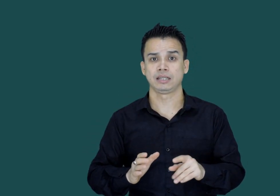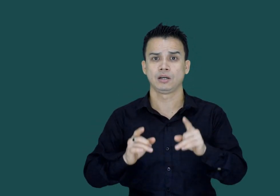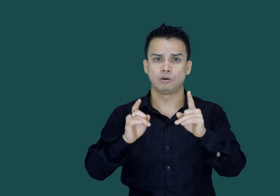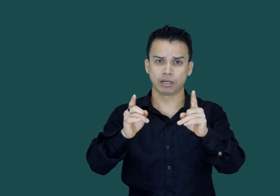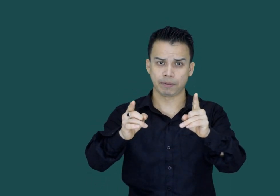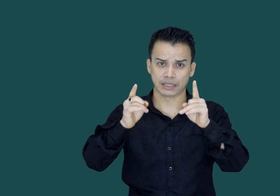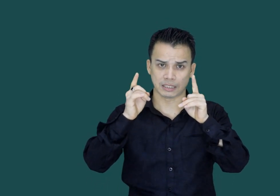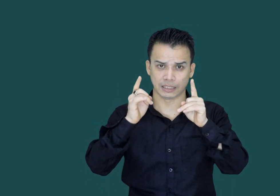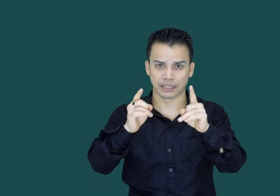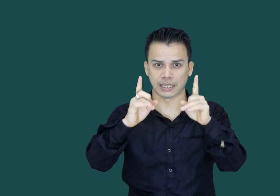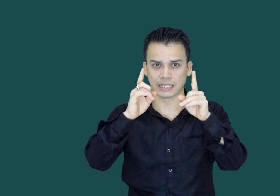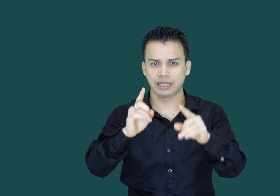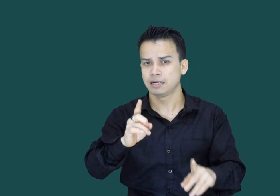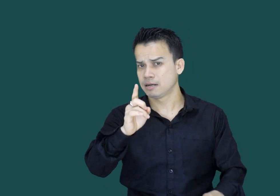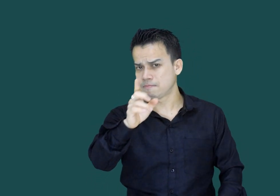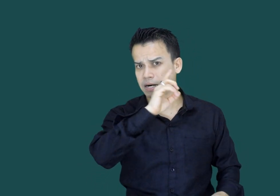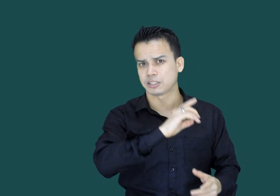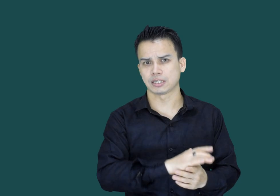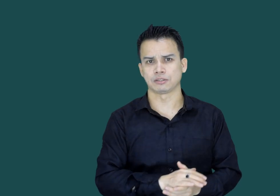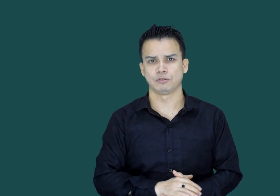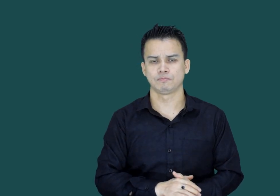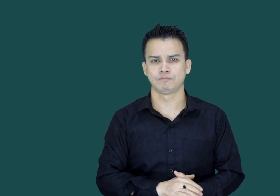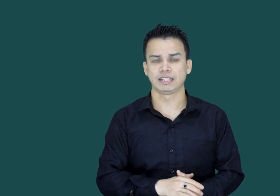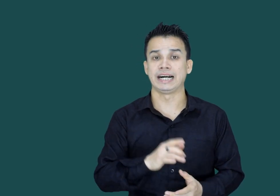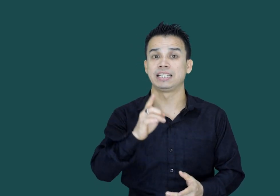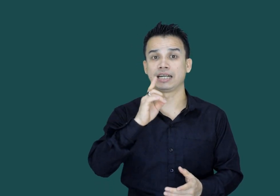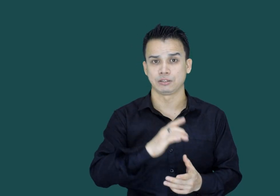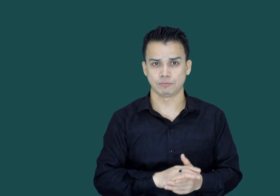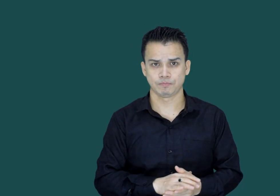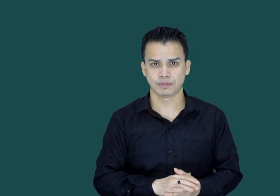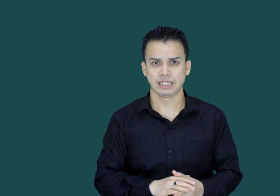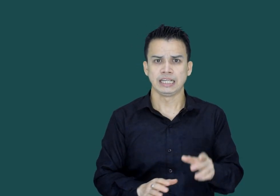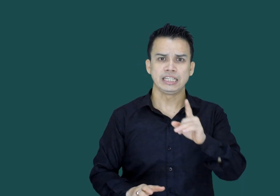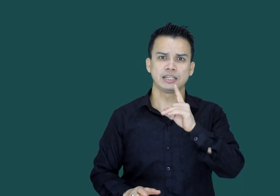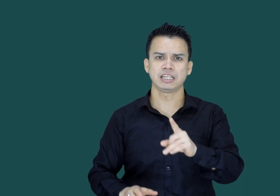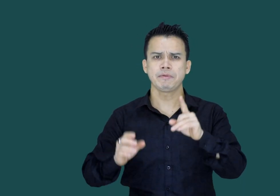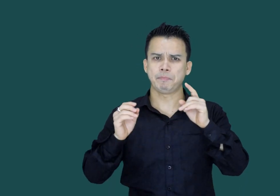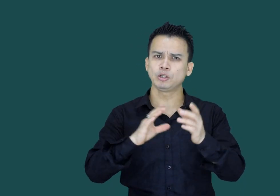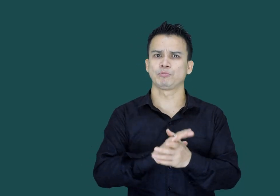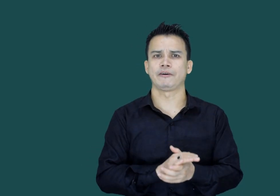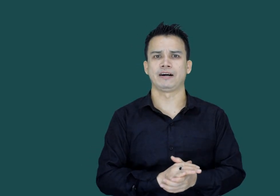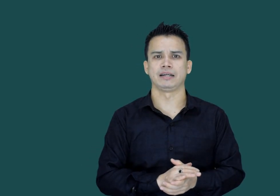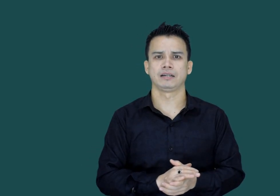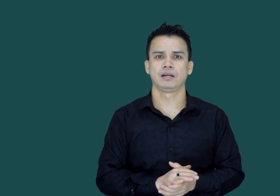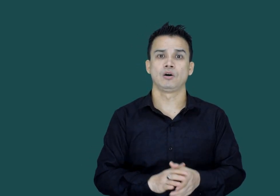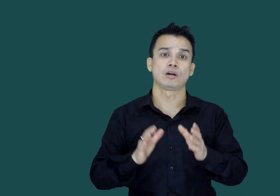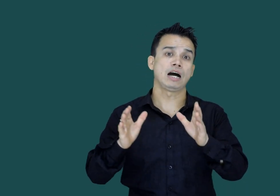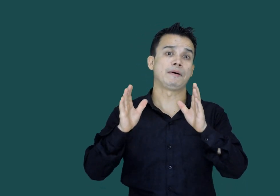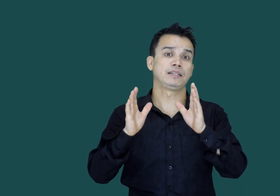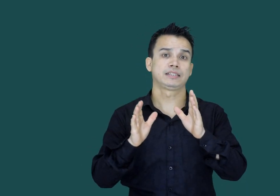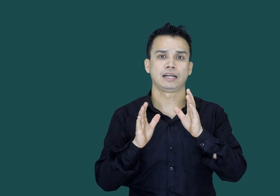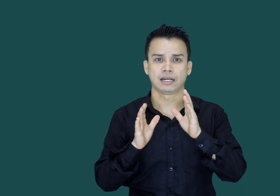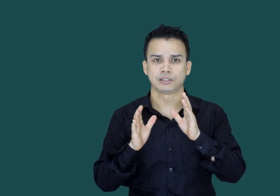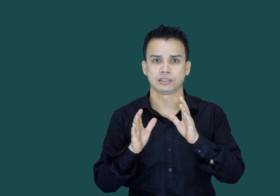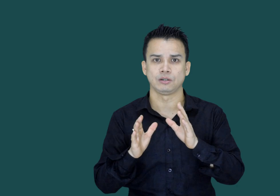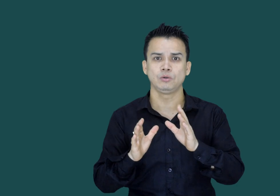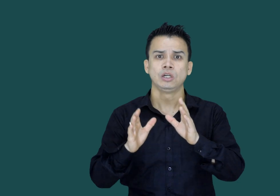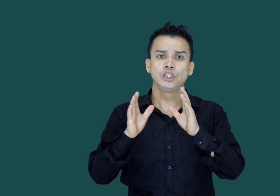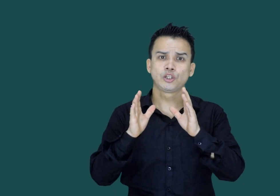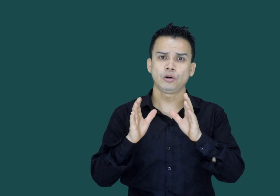اور یہ پیسہ سیدھا جاتا ہے پاکستان کو اس دنگے میں بہت منافع ہے اور آپ اندازہ لگا سکتے ہو جو